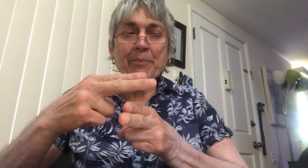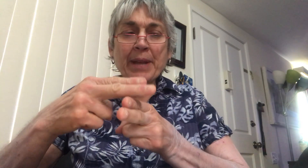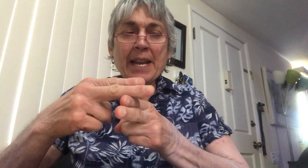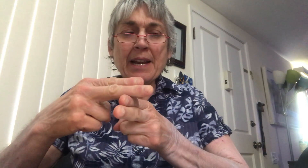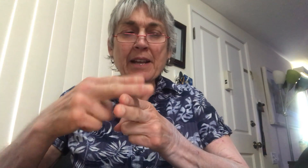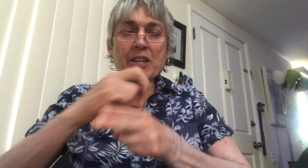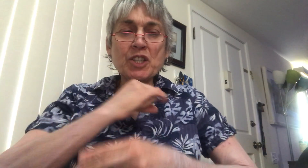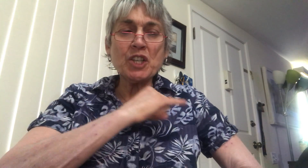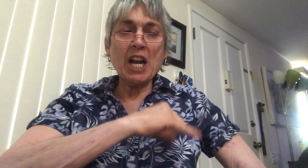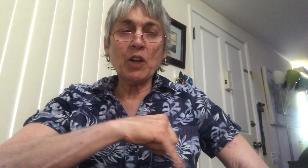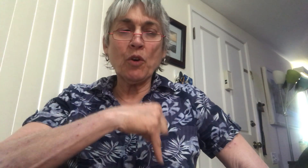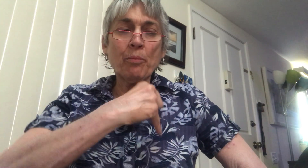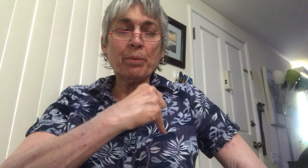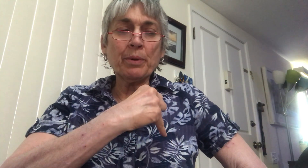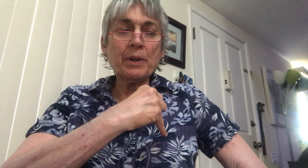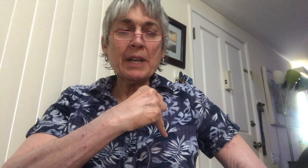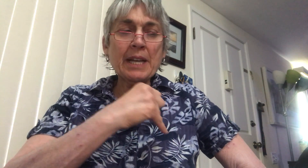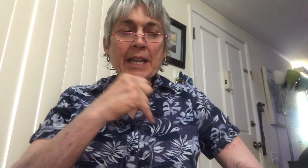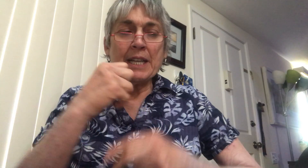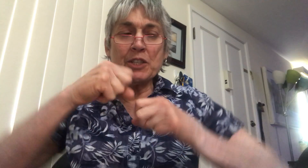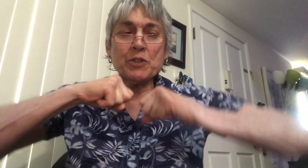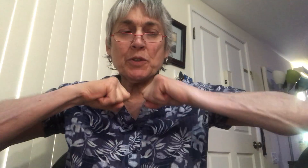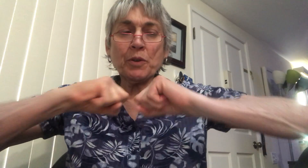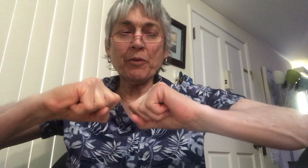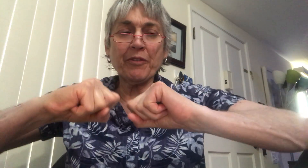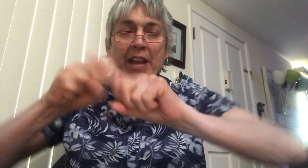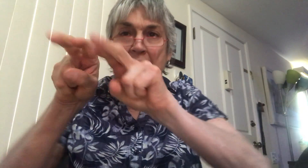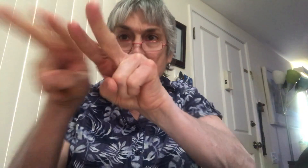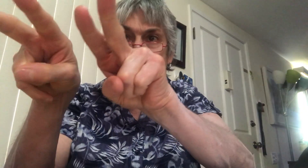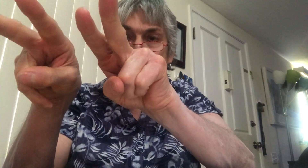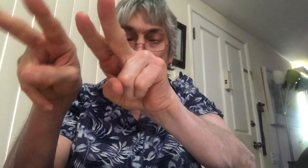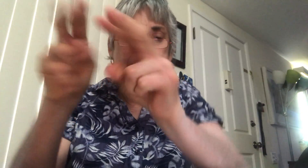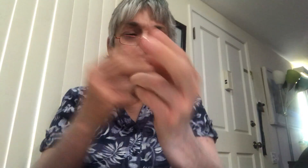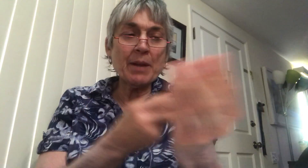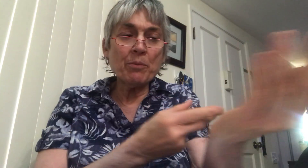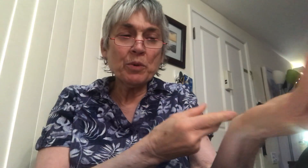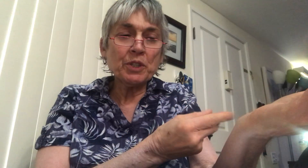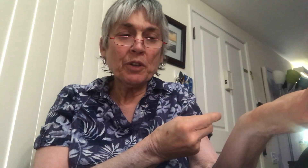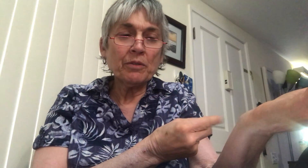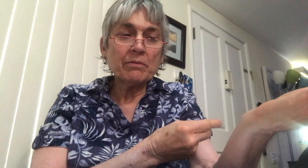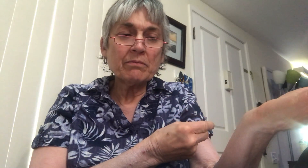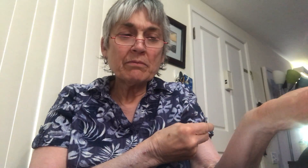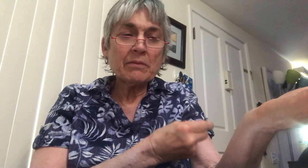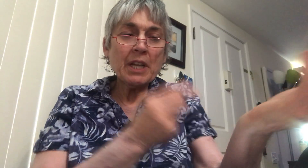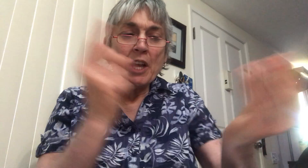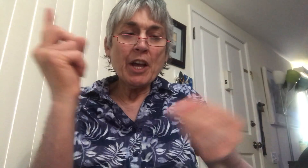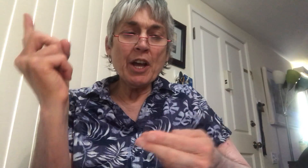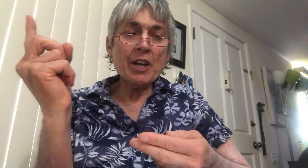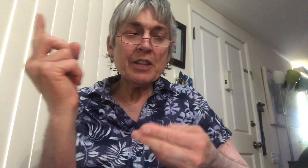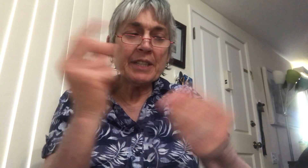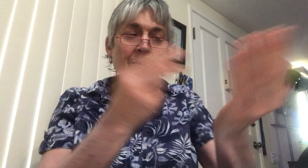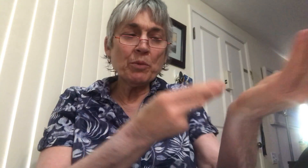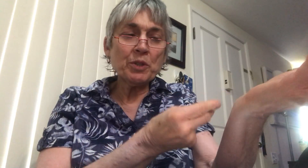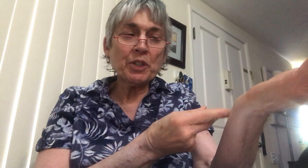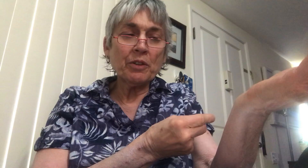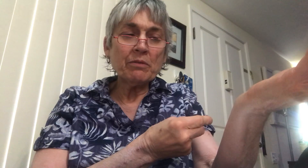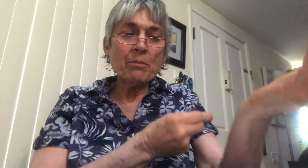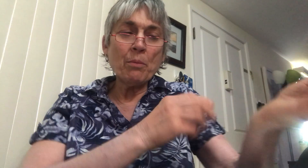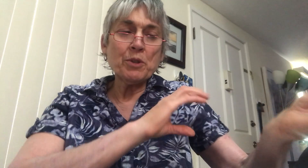'appelle Jacob. Il surveille des moutons. Un des moutons, M.